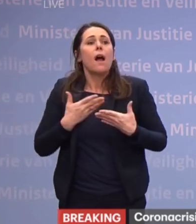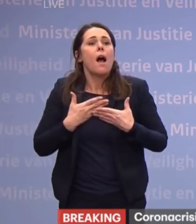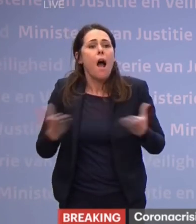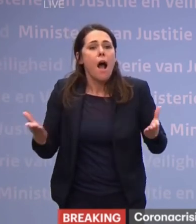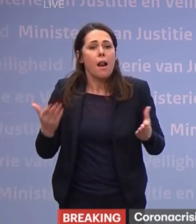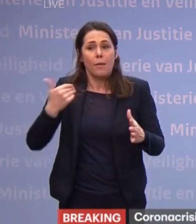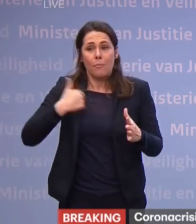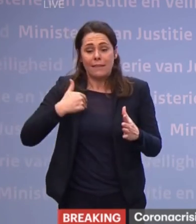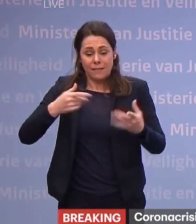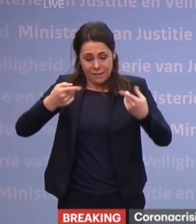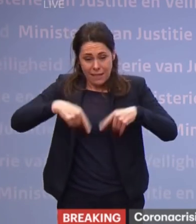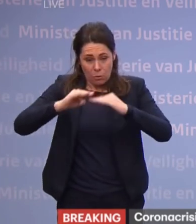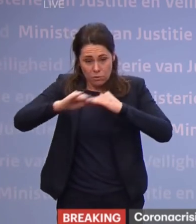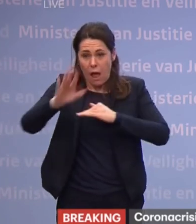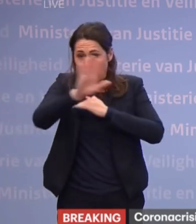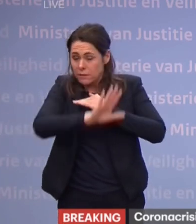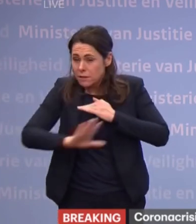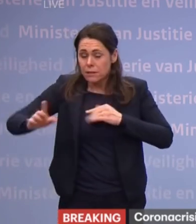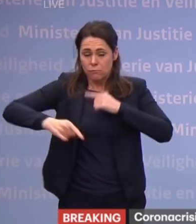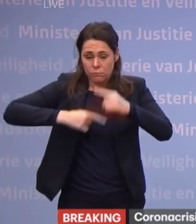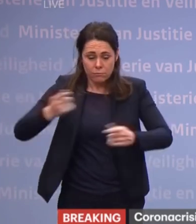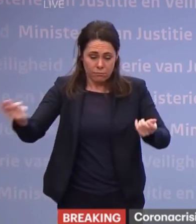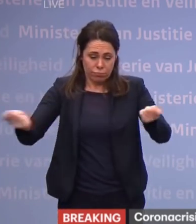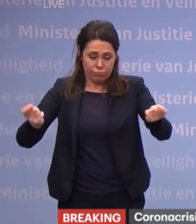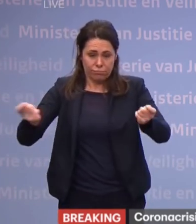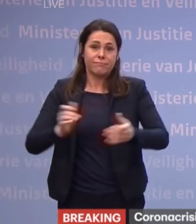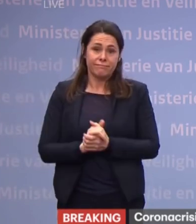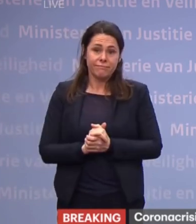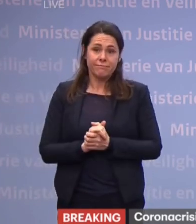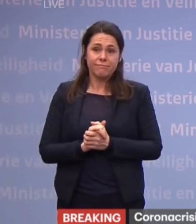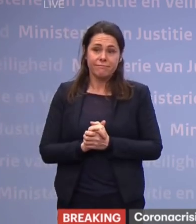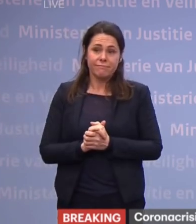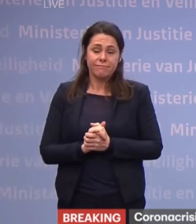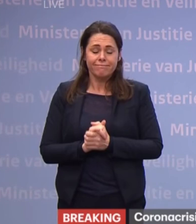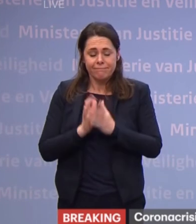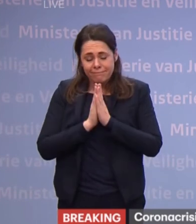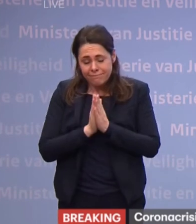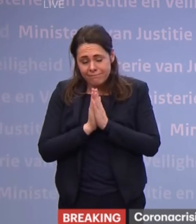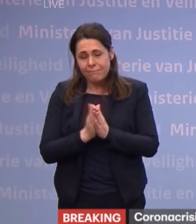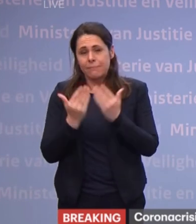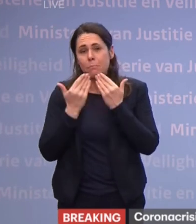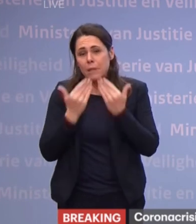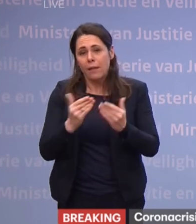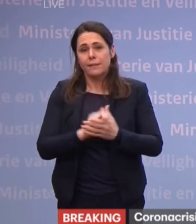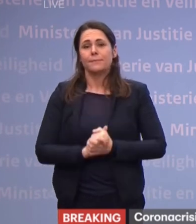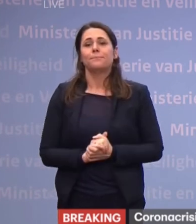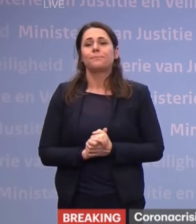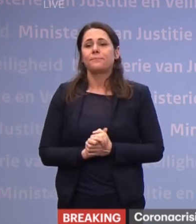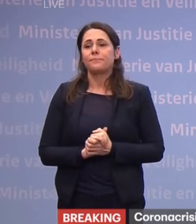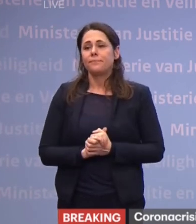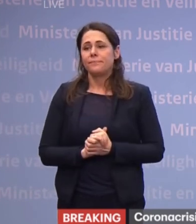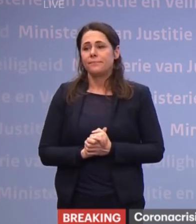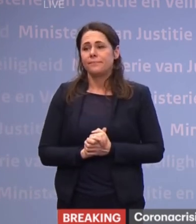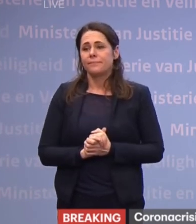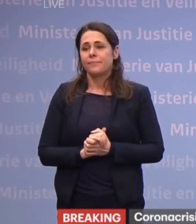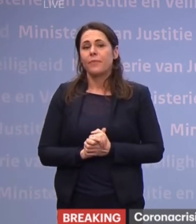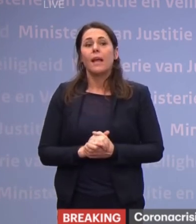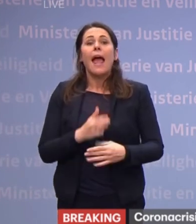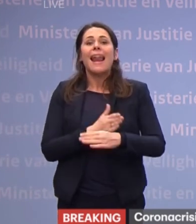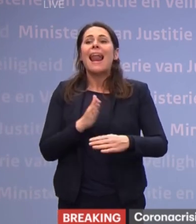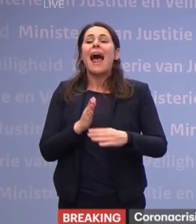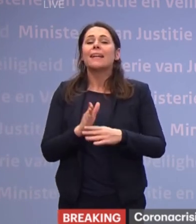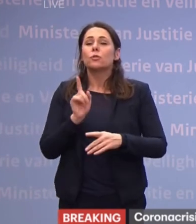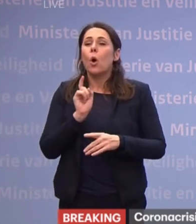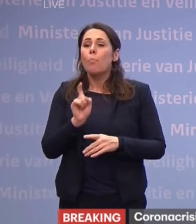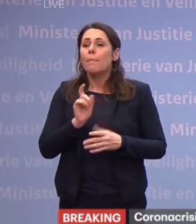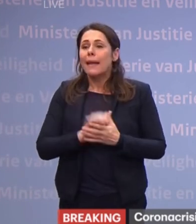die ons land draaiende houden. We zijn u zeer, zeer dankbaar. En mijn laatste opmerking zou deze